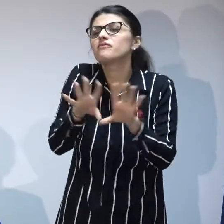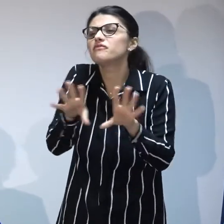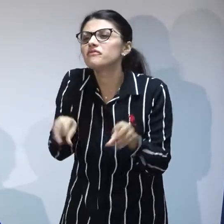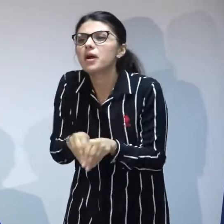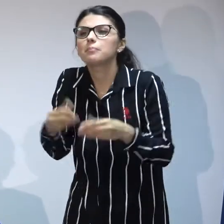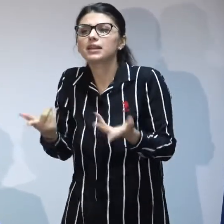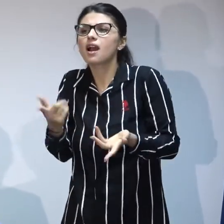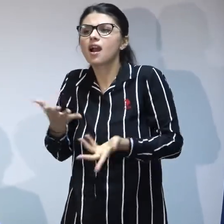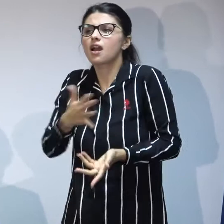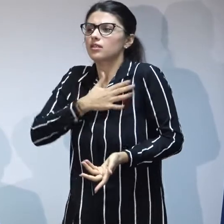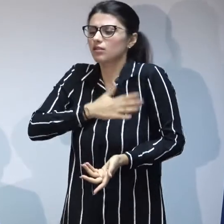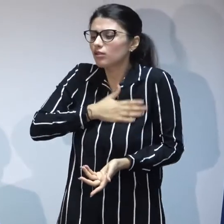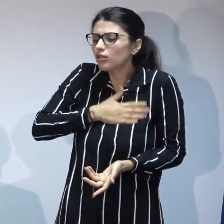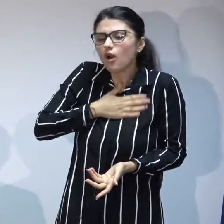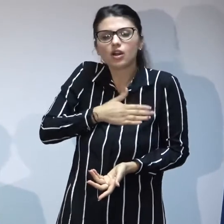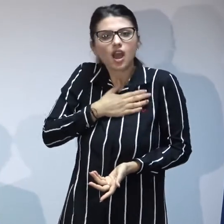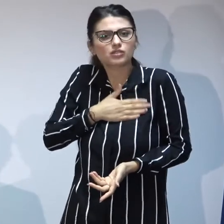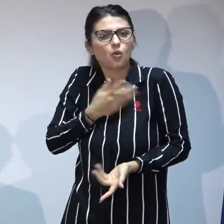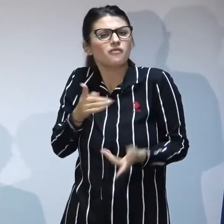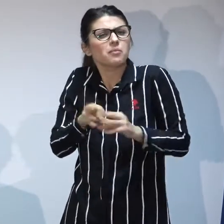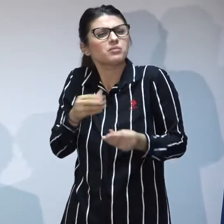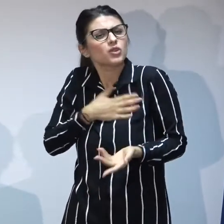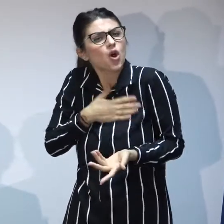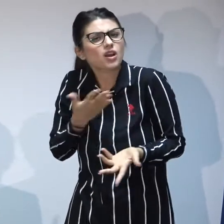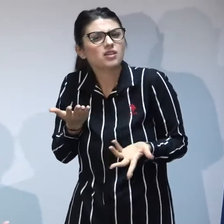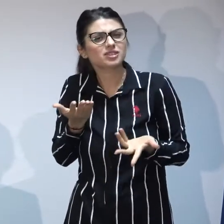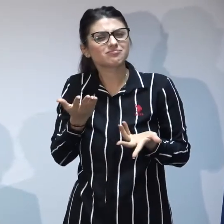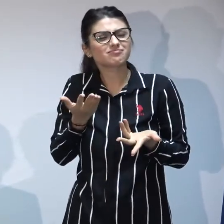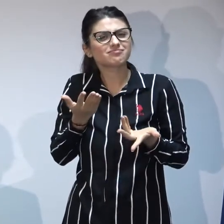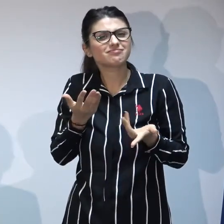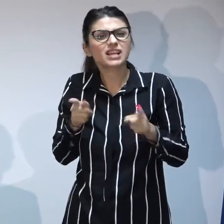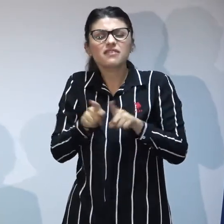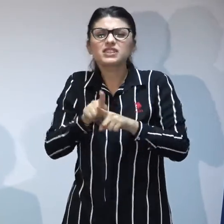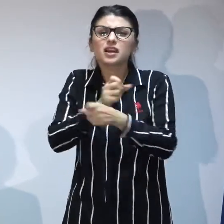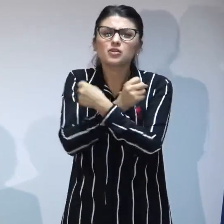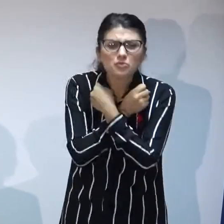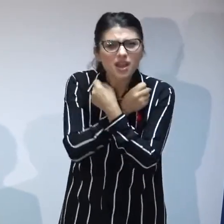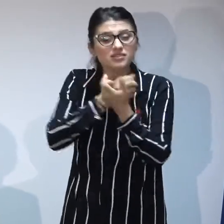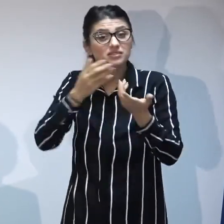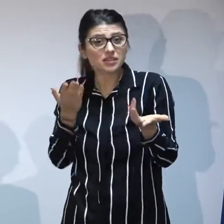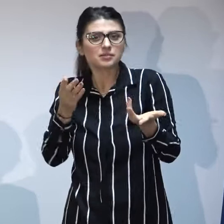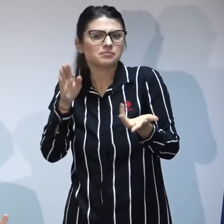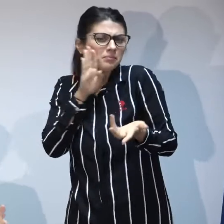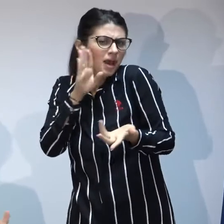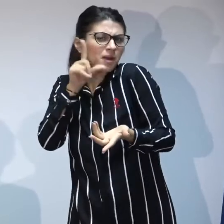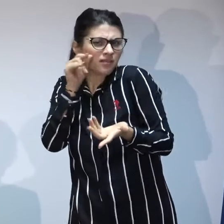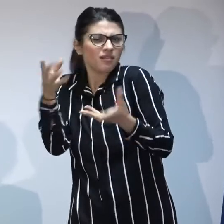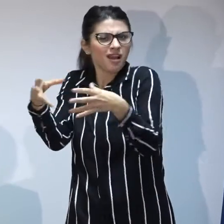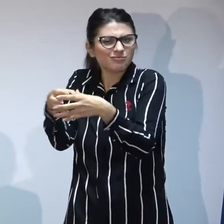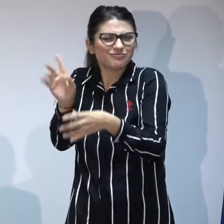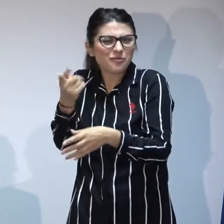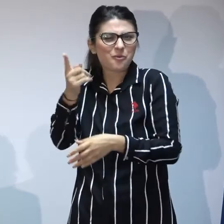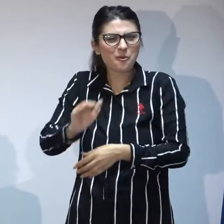și-ar fi dorit să-și întregească sufletul și să aibă